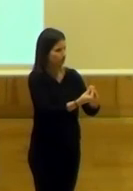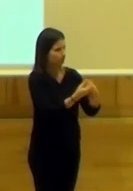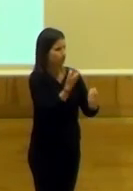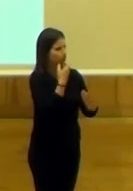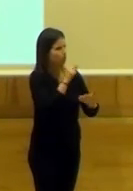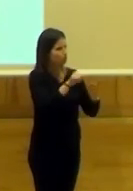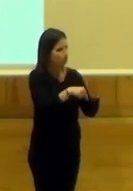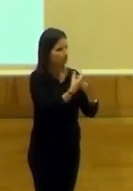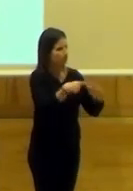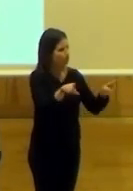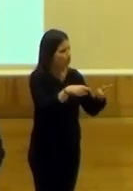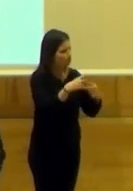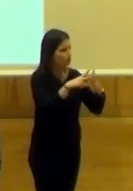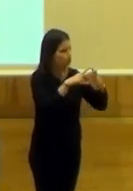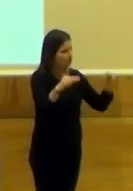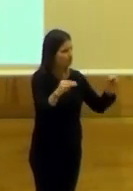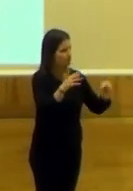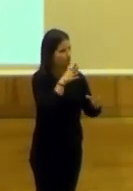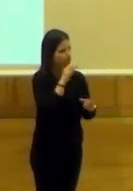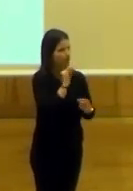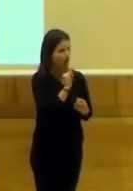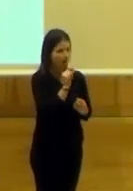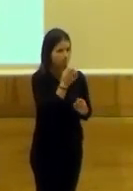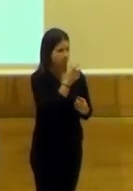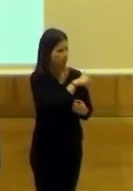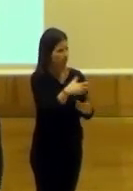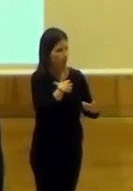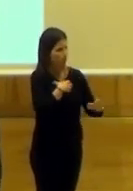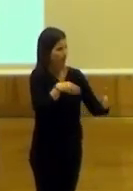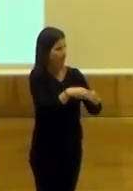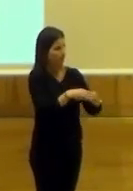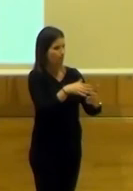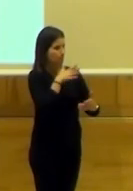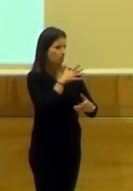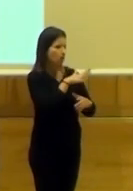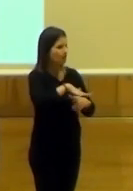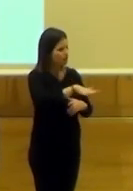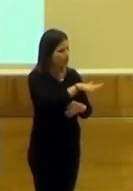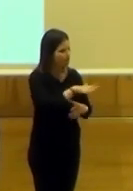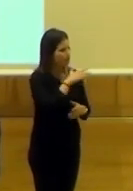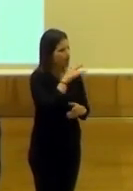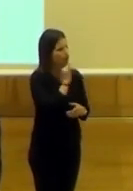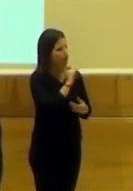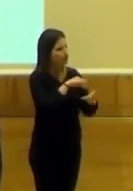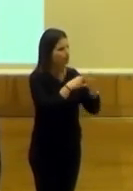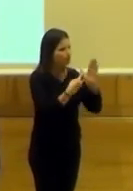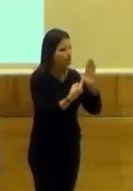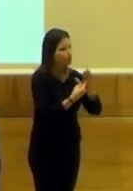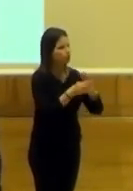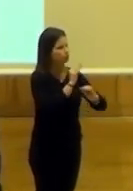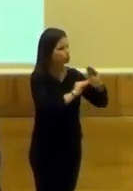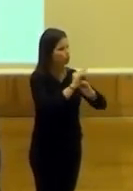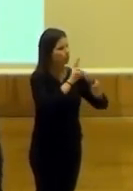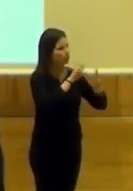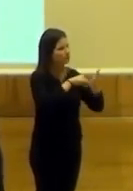de la Universidad, sino que, lamentablemente, uno público no puede entrar, porque, es un espacio, que ahora estoy con proyectos, y con todas las cuestiones